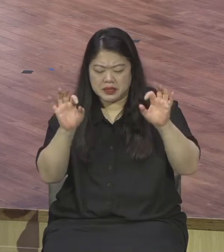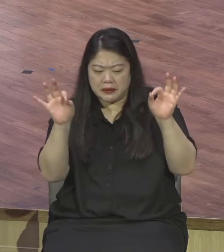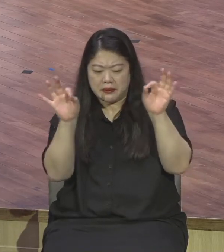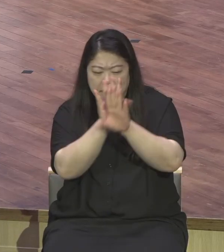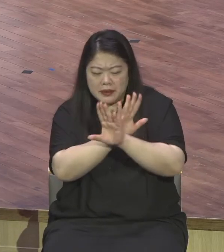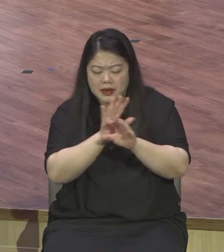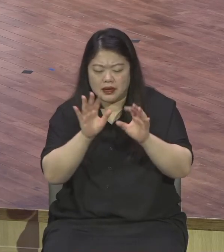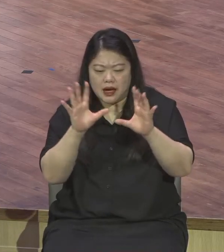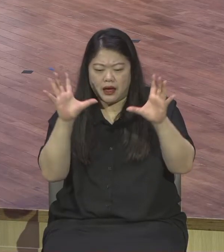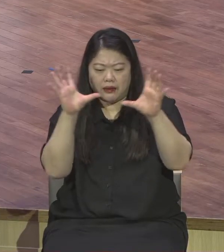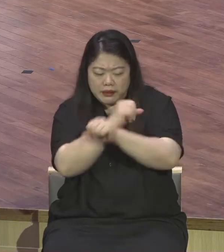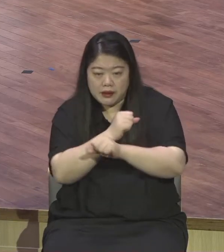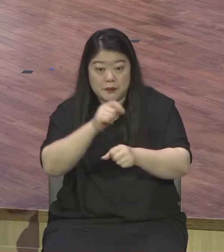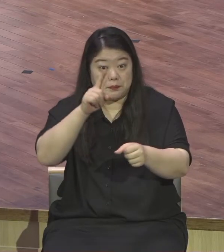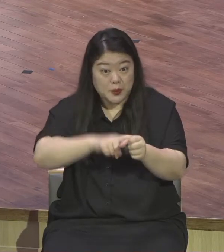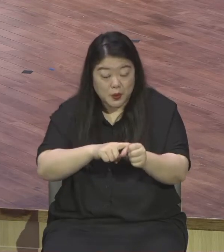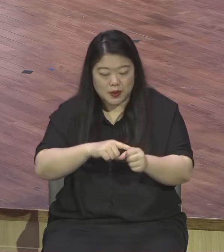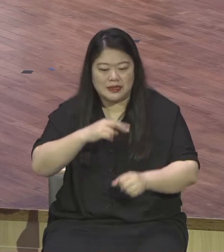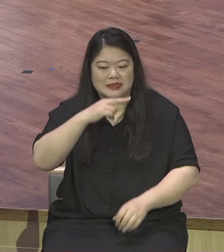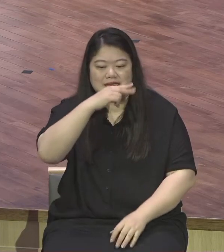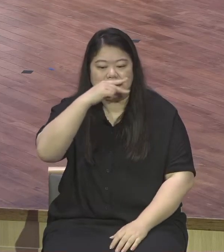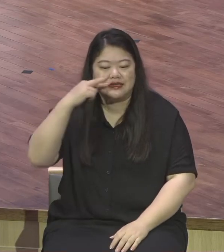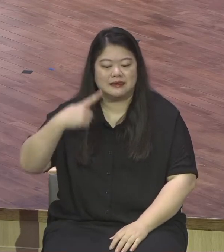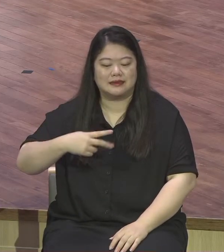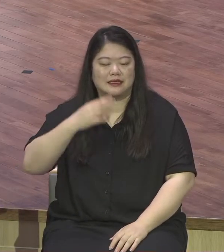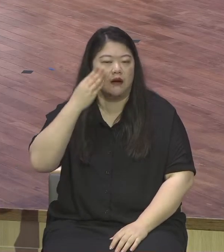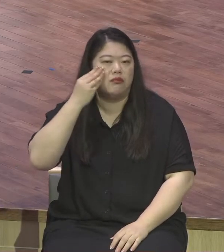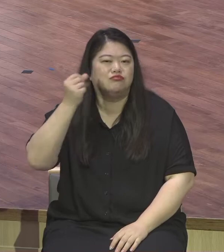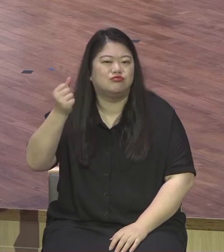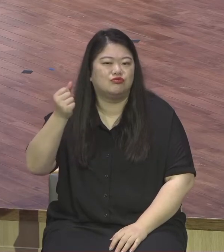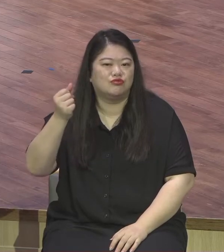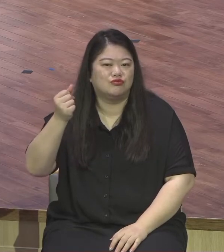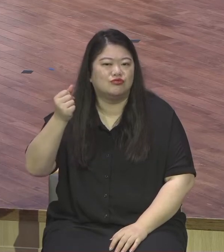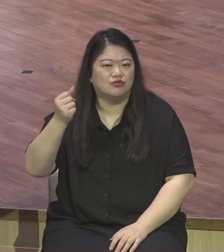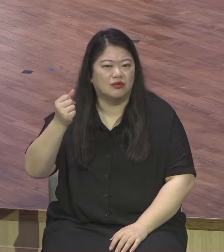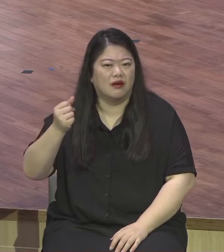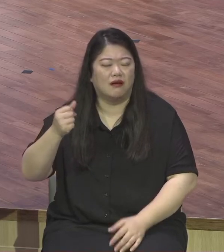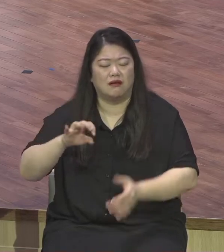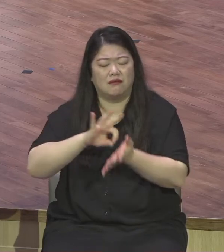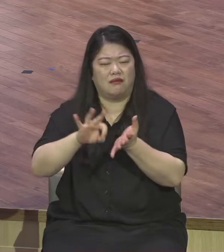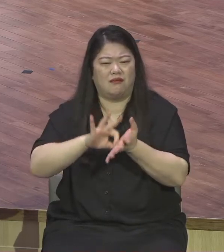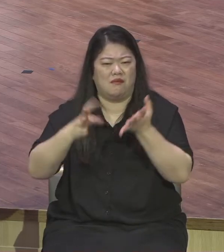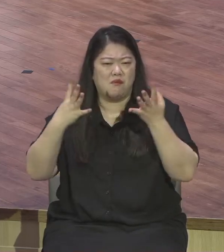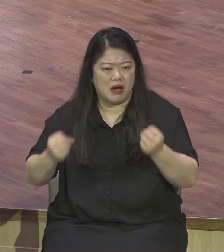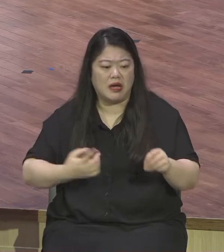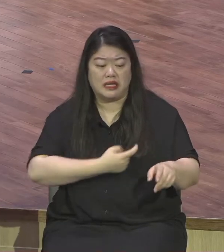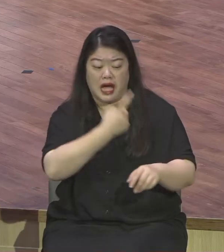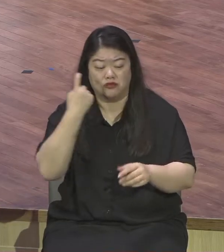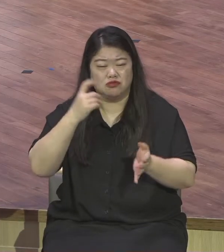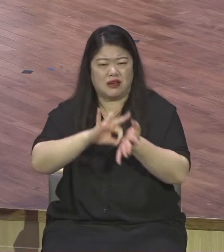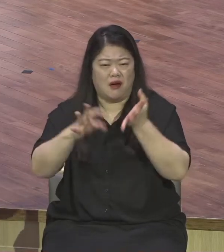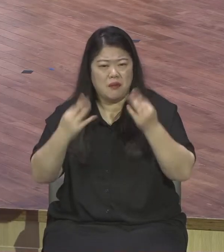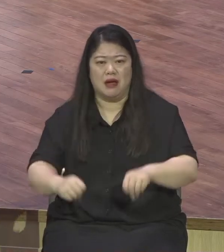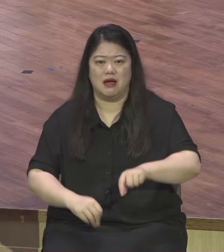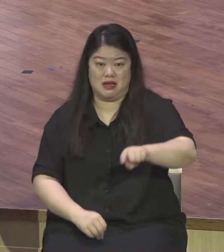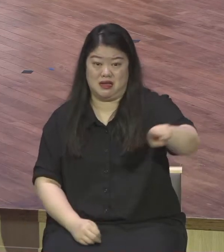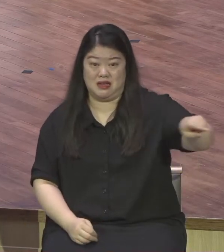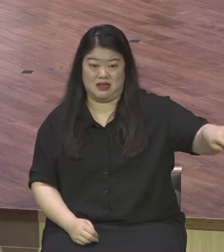집이 끝이 없어. 우리나라 말하면 대형 마켓처럼 강참 걸어 돌아다녀요. 그